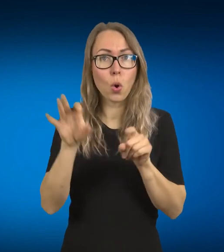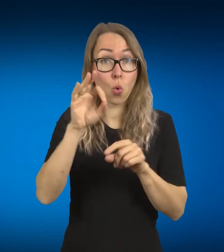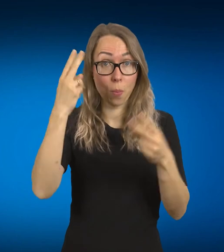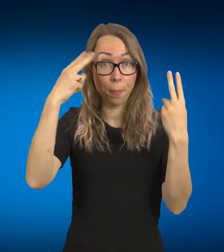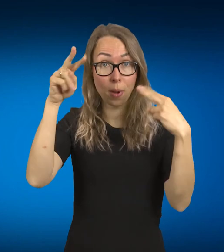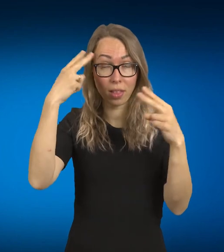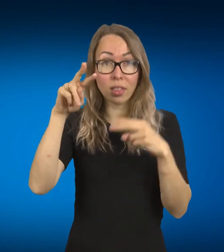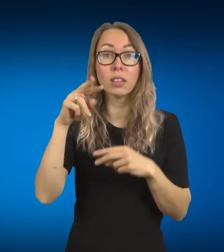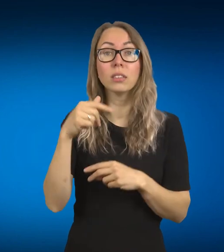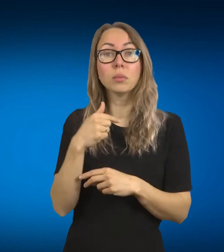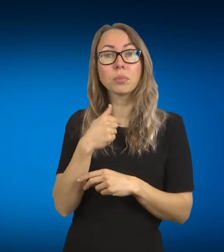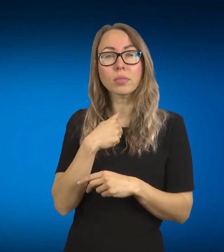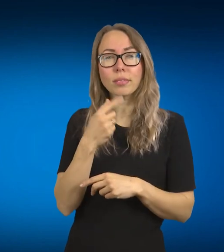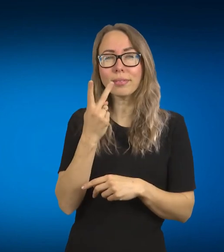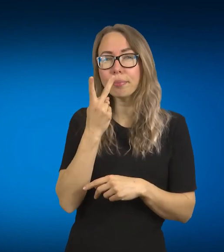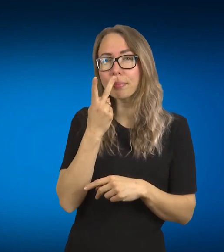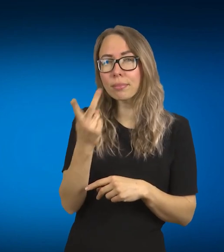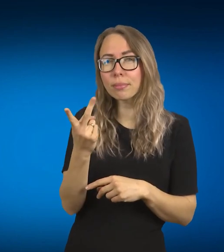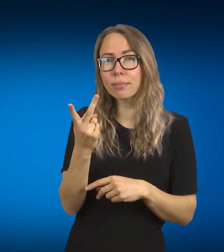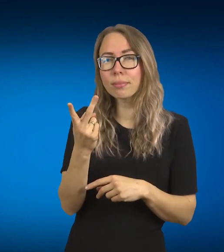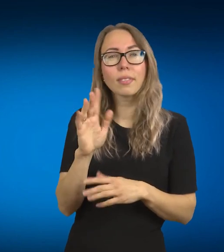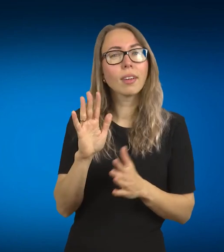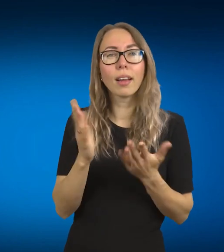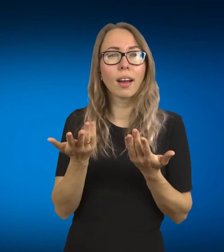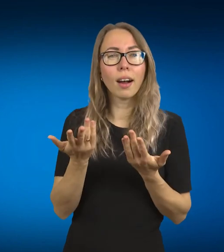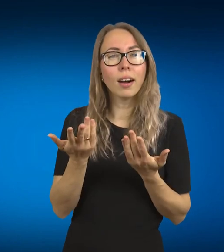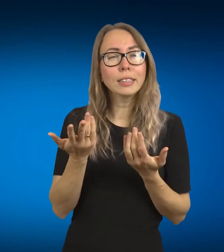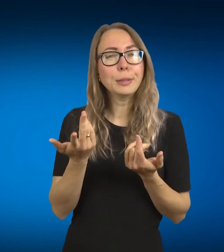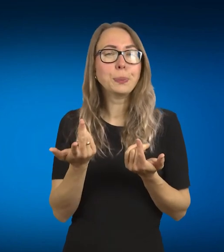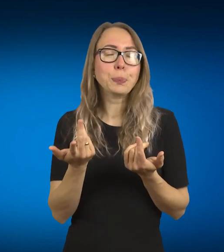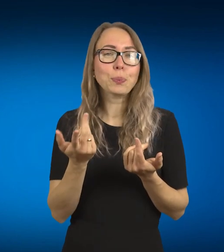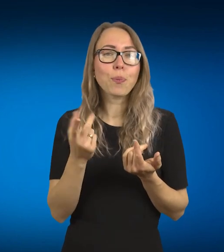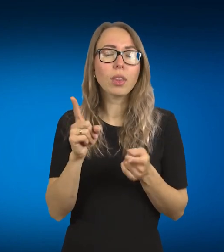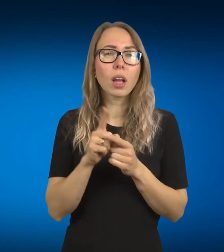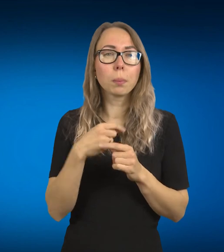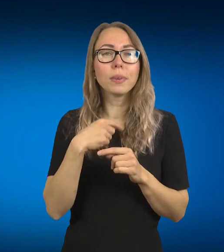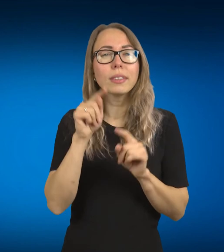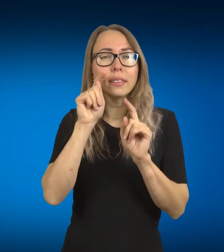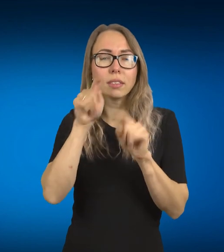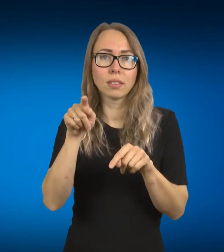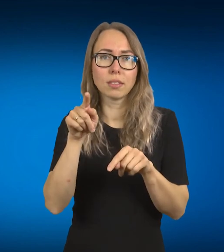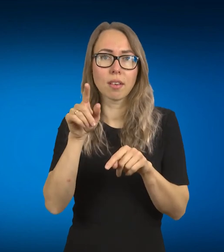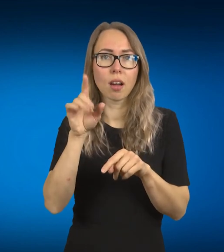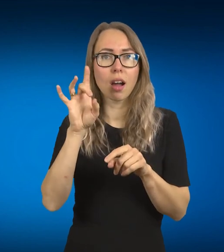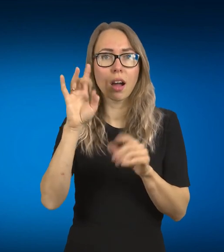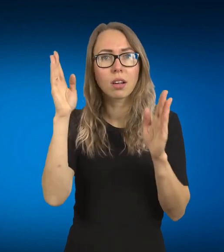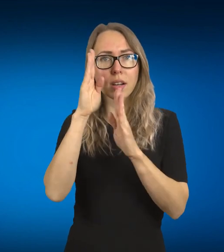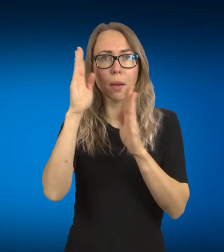krypsta į tą tokią meilę gamtai, kad mada vis tik tai niekam nepaslaptis yra viena